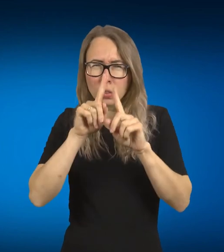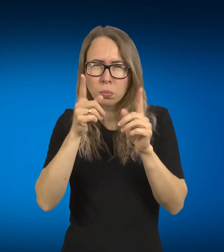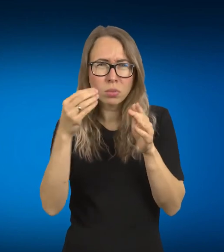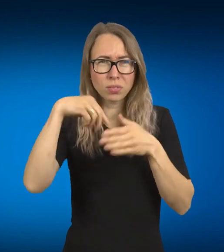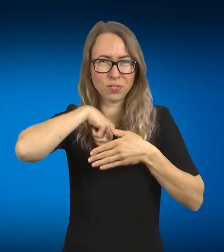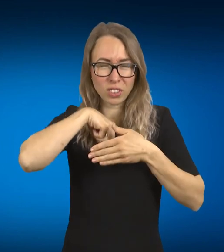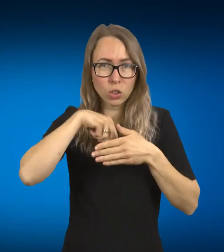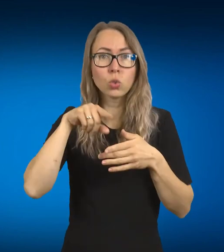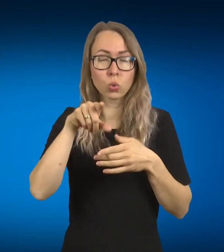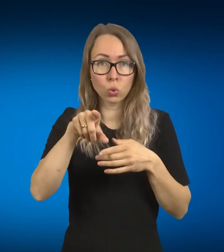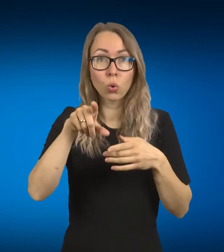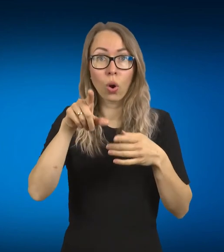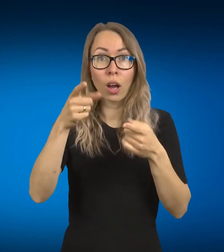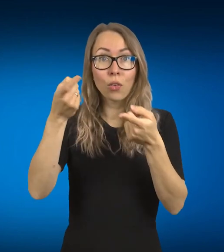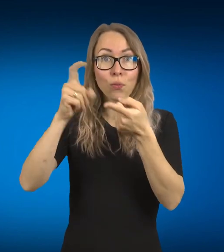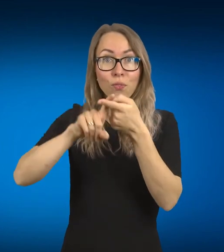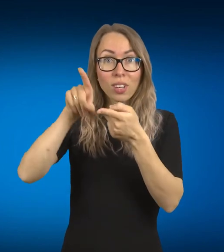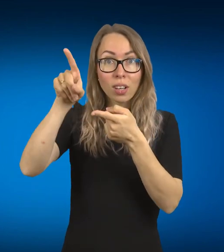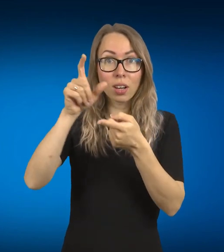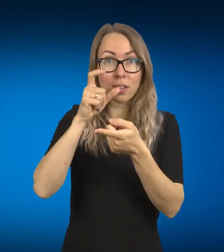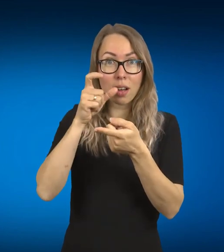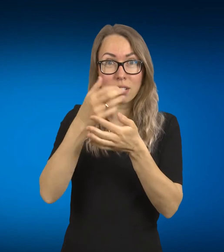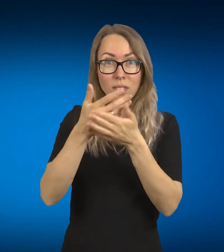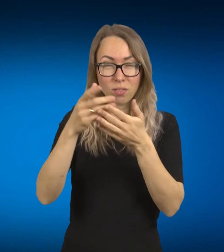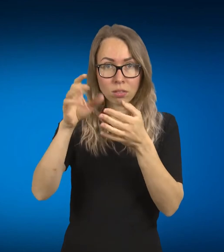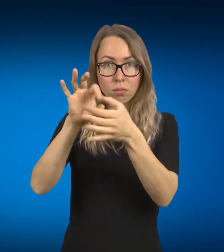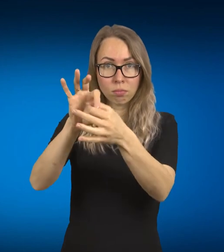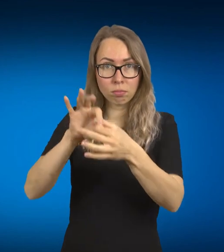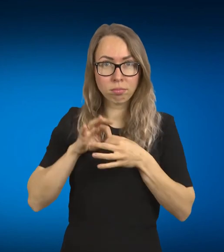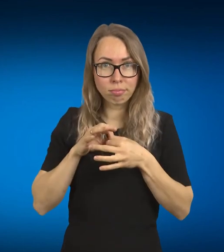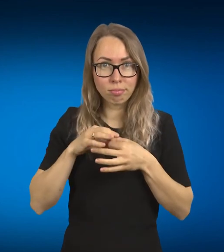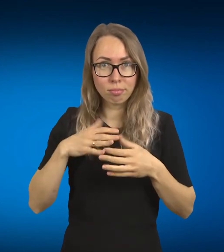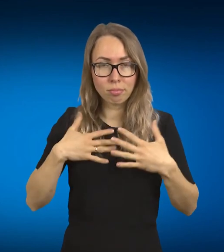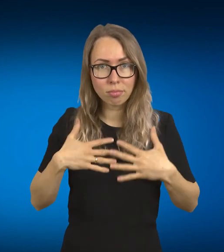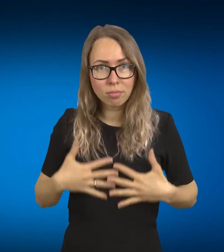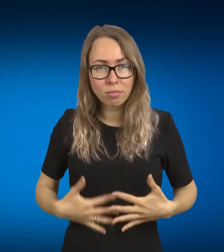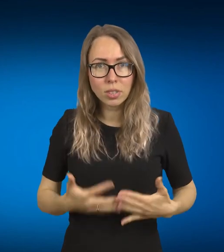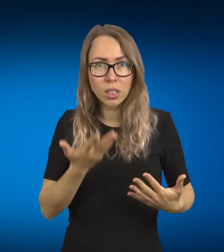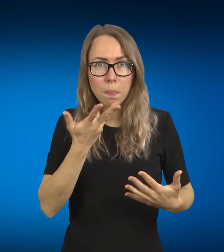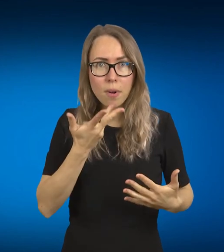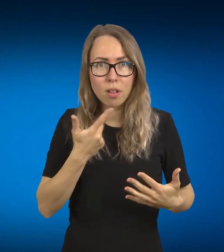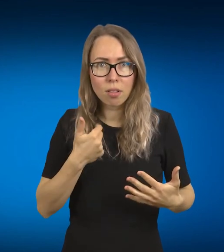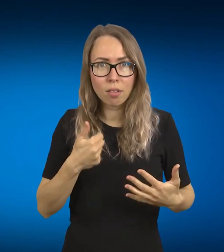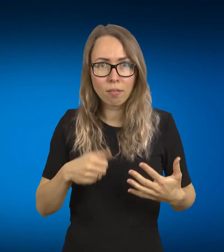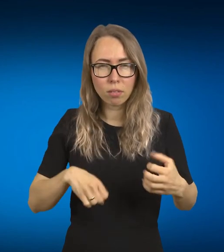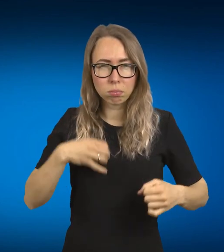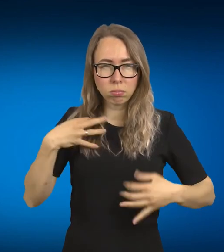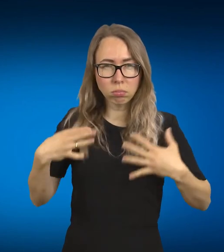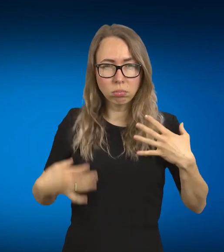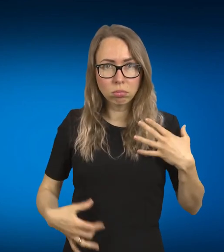perdada signalus apie garsus, apie... Tai sunku tą suvokti, kai tu, nu, kai tu pats girdi tos